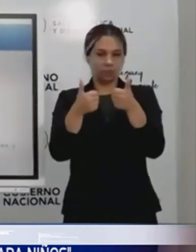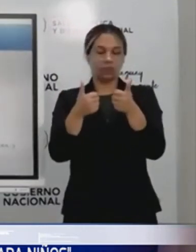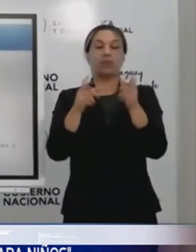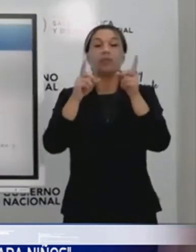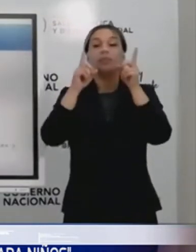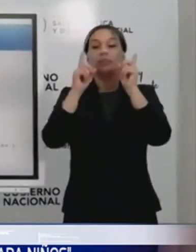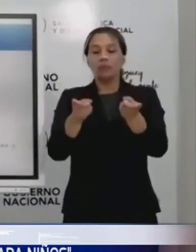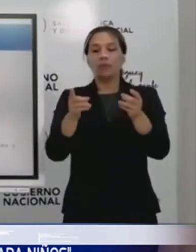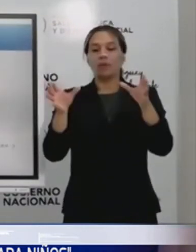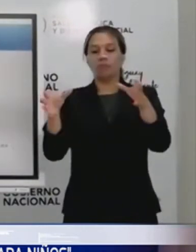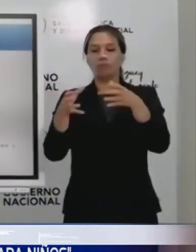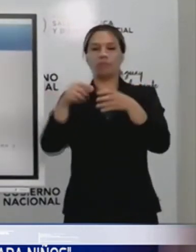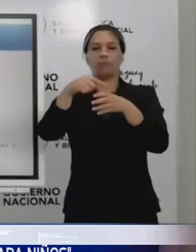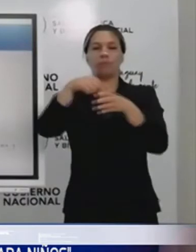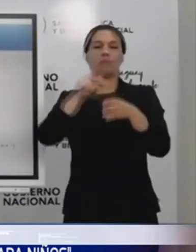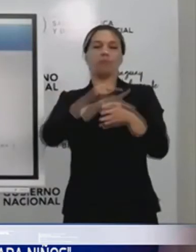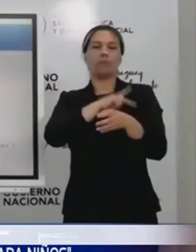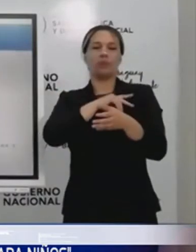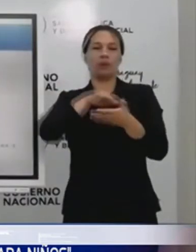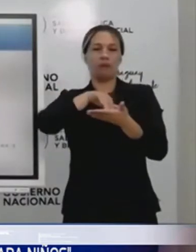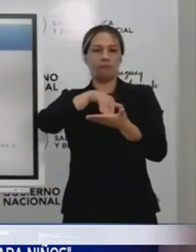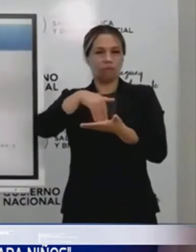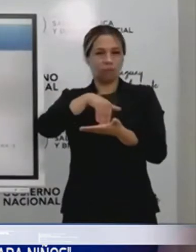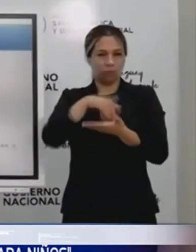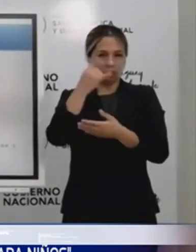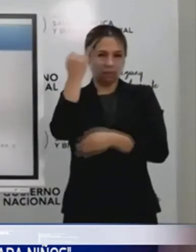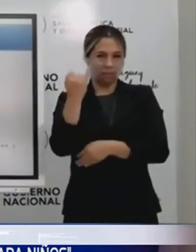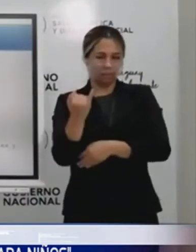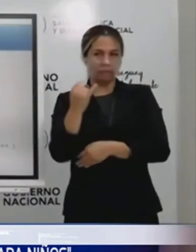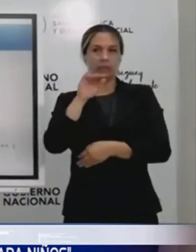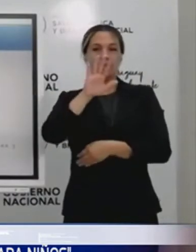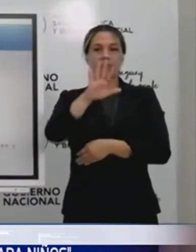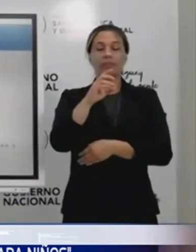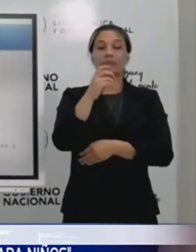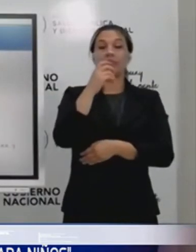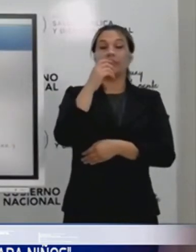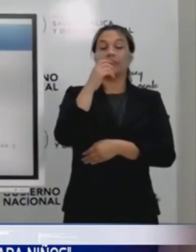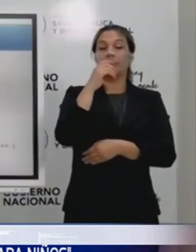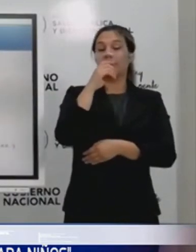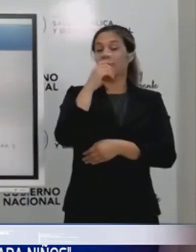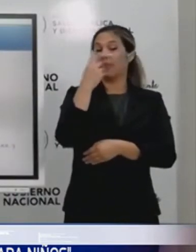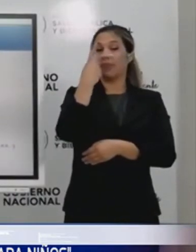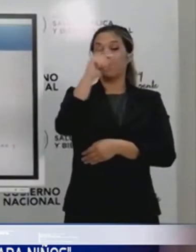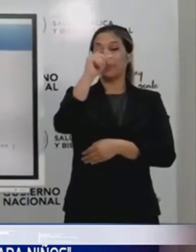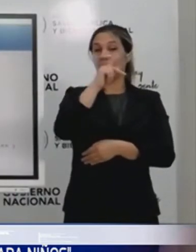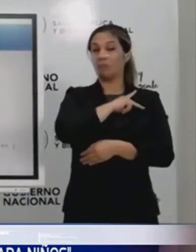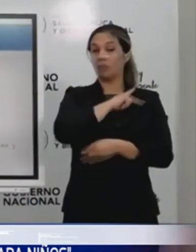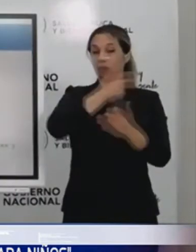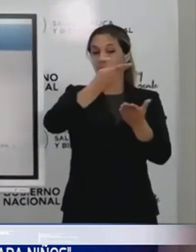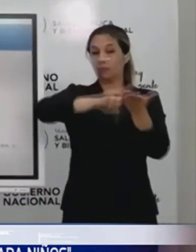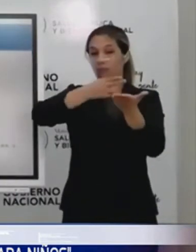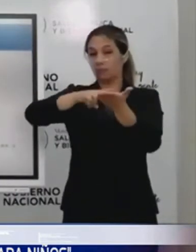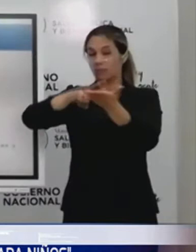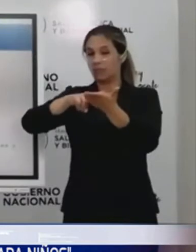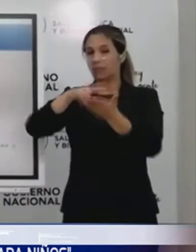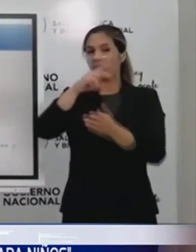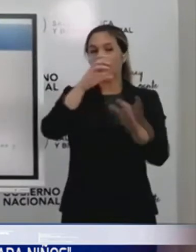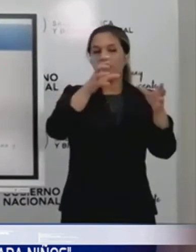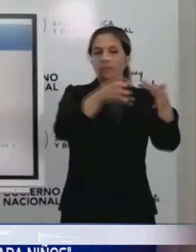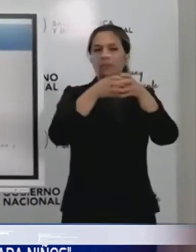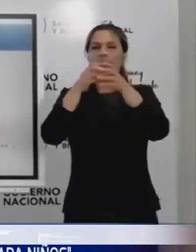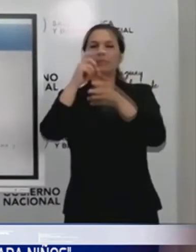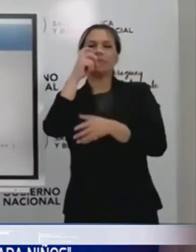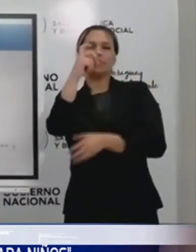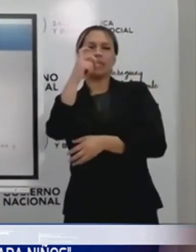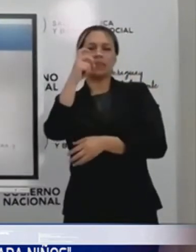del grupo de riesgo. Como todos recordarán, 7 de cada 10 fallecidos que tenemos en nuestro país son personas mayores de 60 años. Y